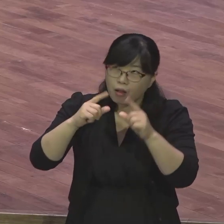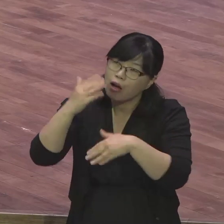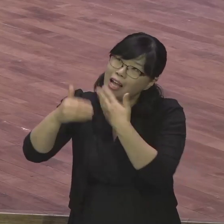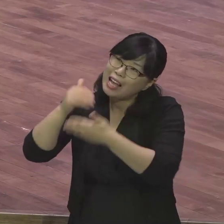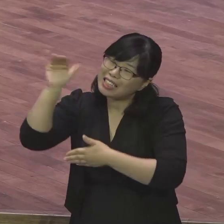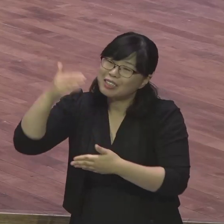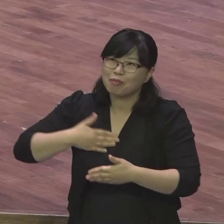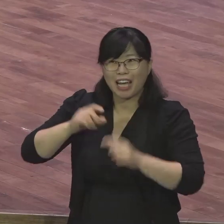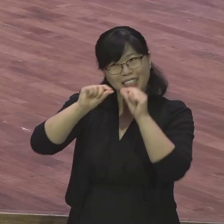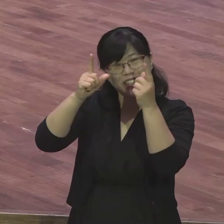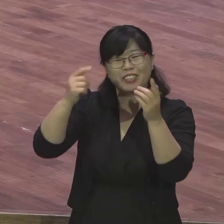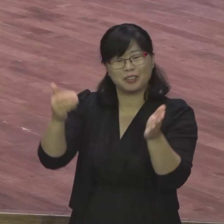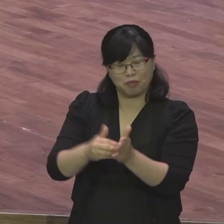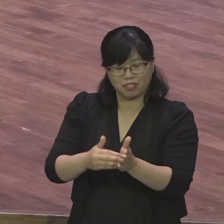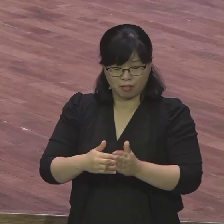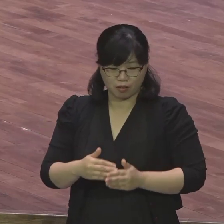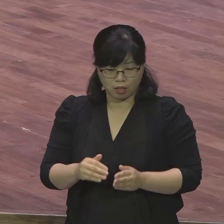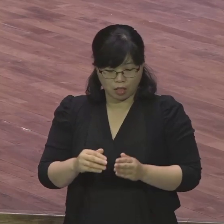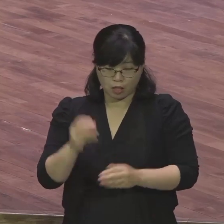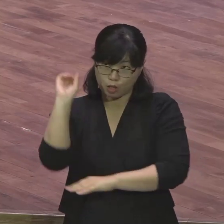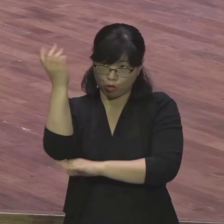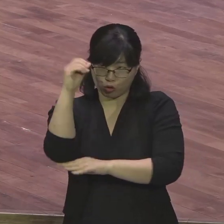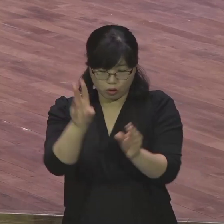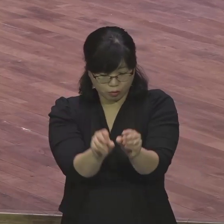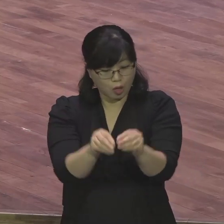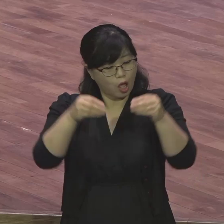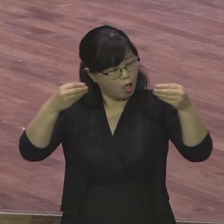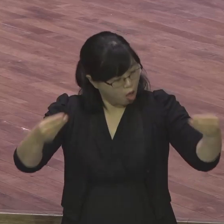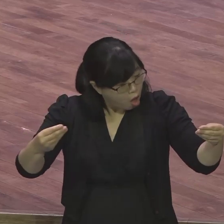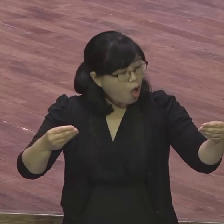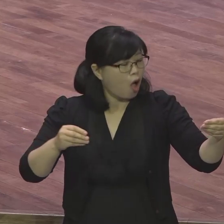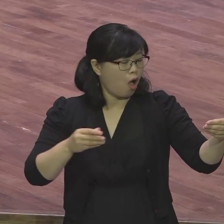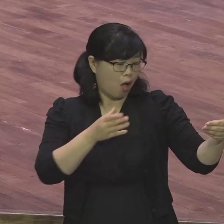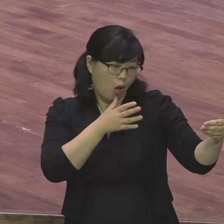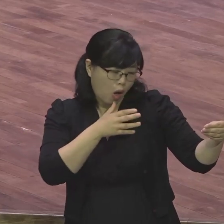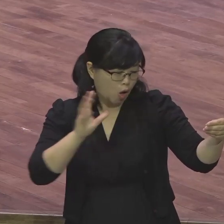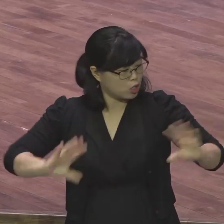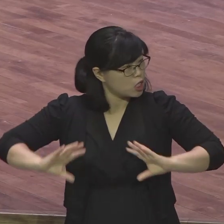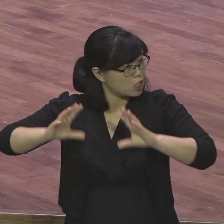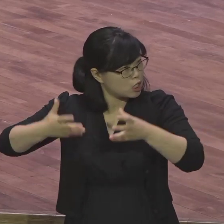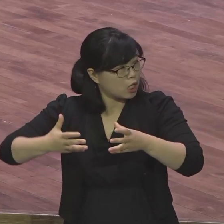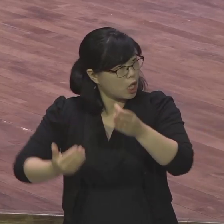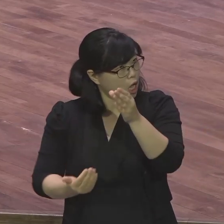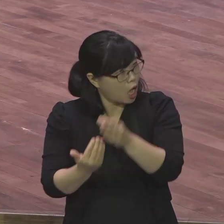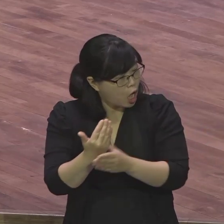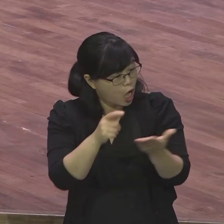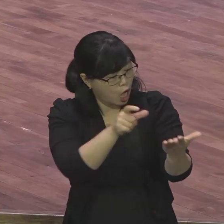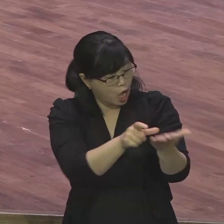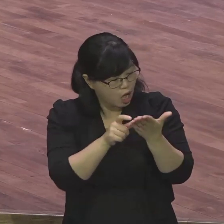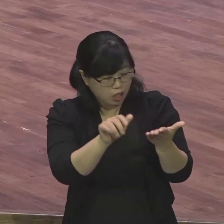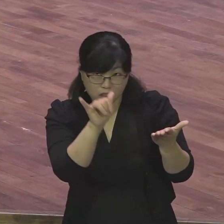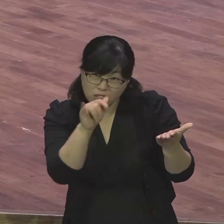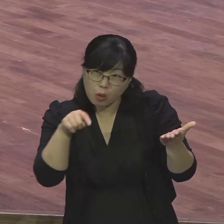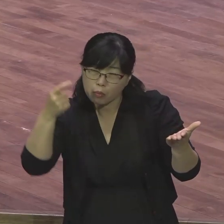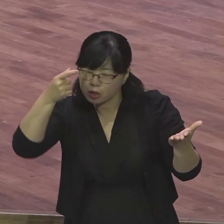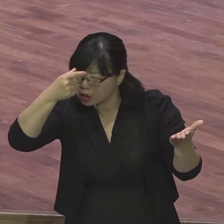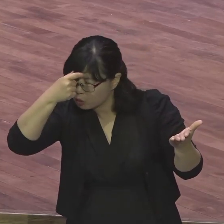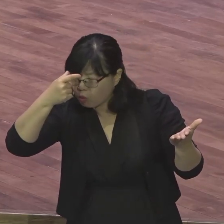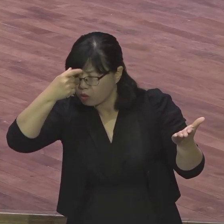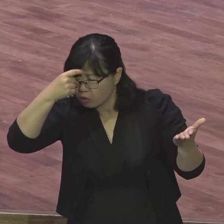말씀을 어떻게 준비해요 어떻게 할 것이냐 다음 주에 이거 설교 끝나면 또 설교 준비해요 또 설교 끝나면 또 설교 설교 뭐 합니까 특강 강의드가 강의드가